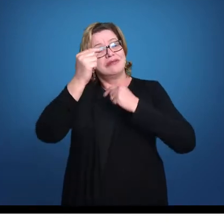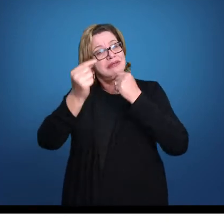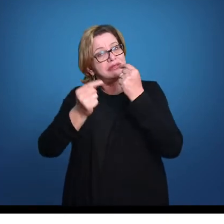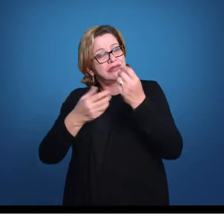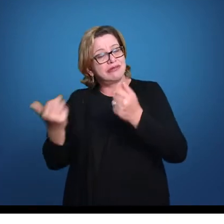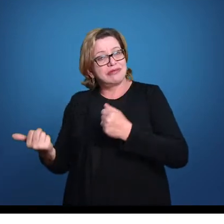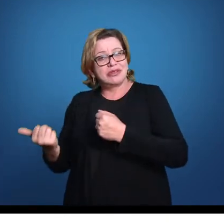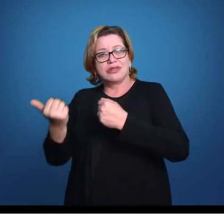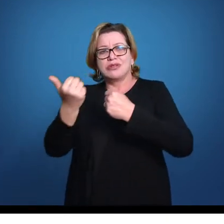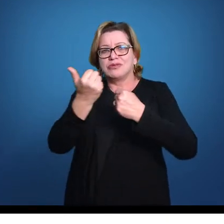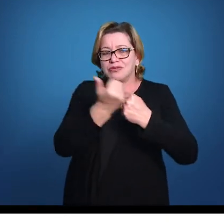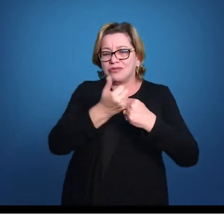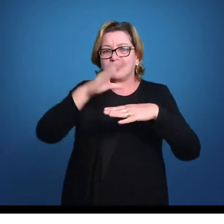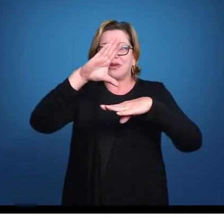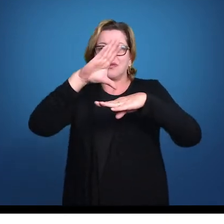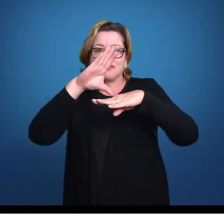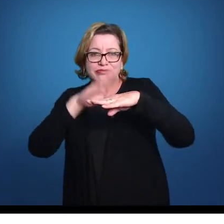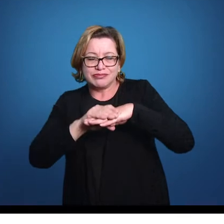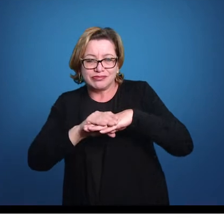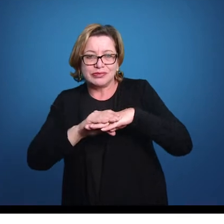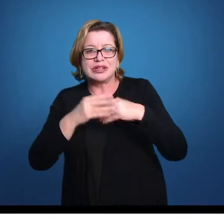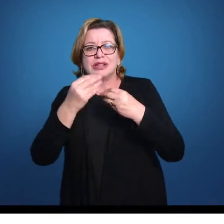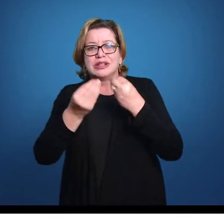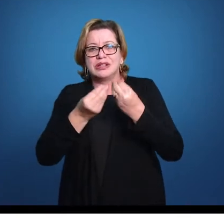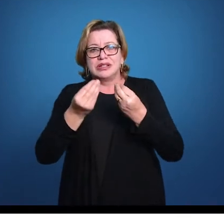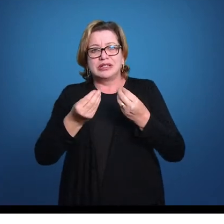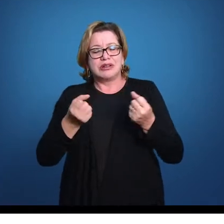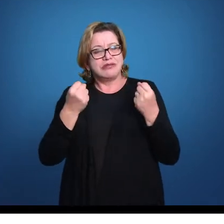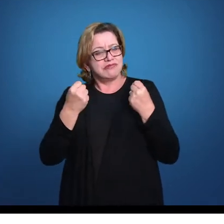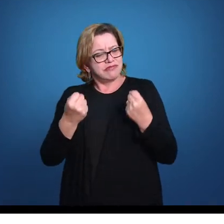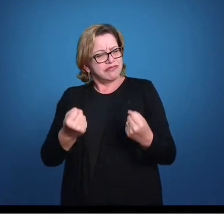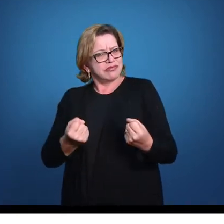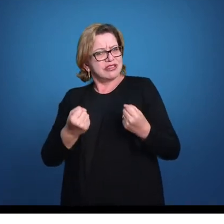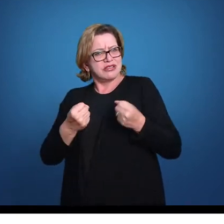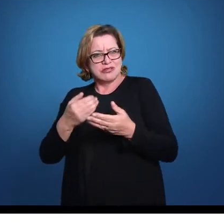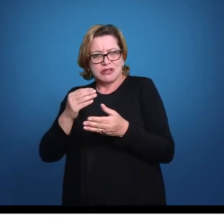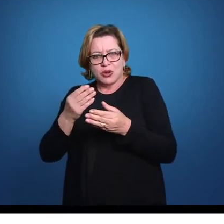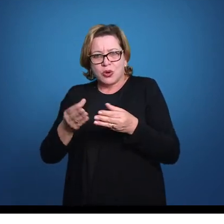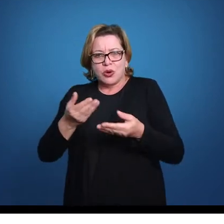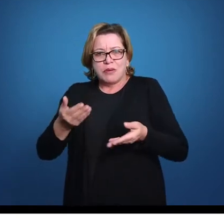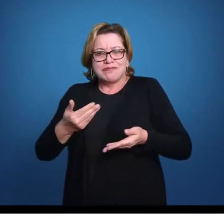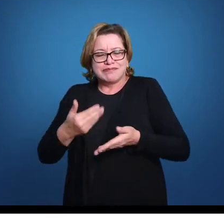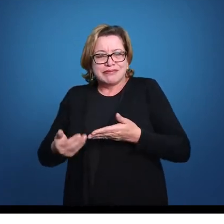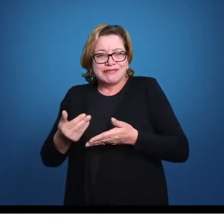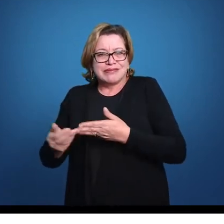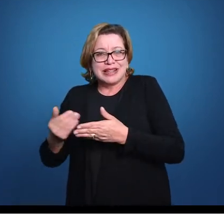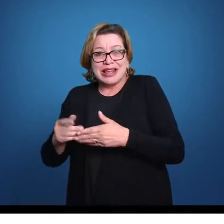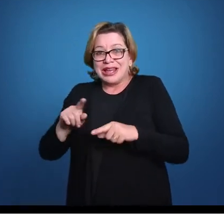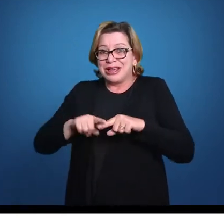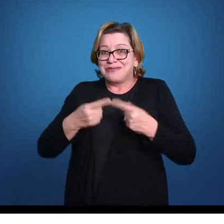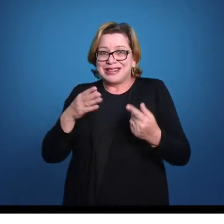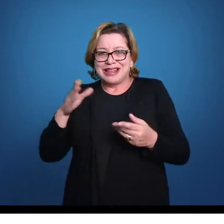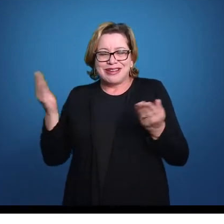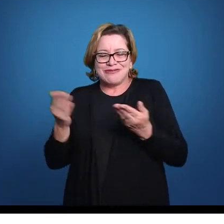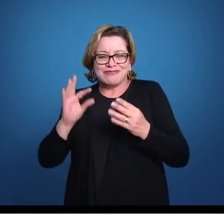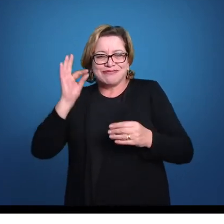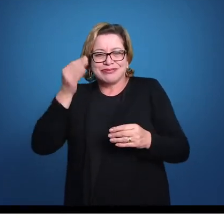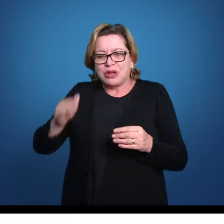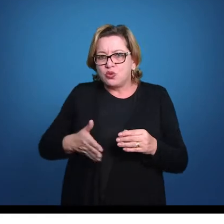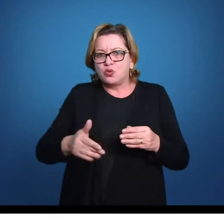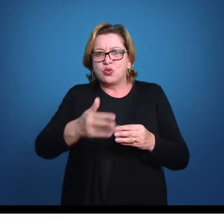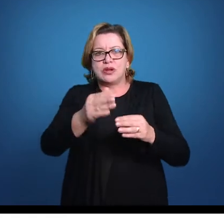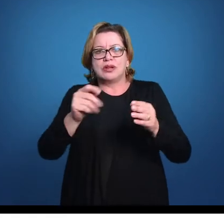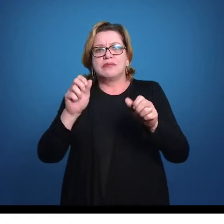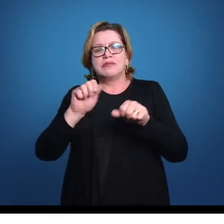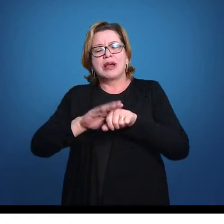e entraram num caminho evolutivo de perda de peso, mas ganham em agilidade provavelmente. Então eles são bem protegidos por